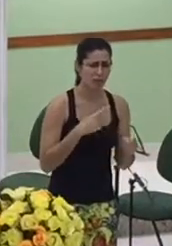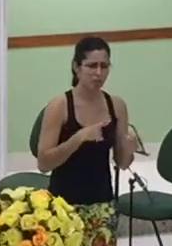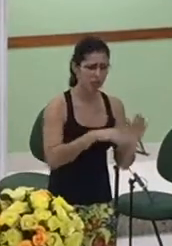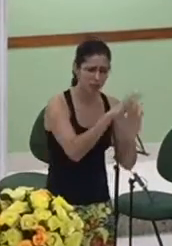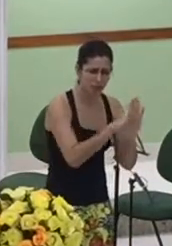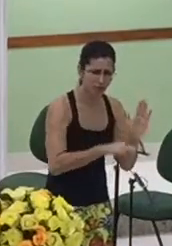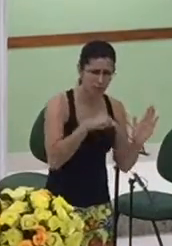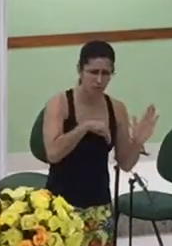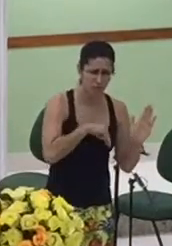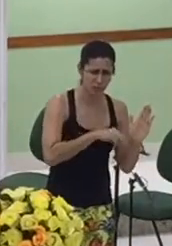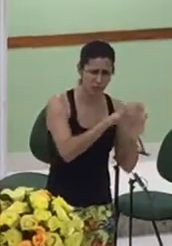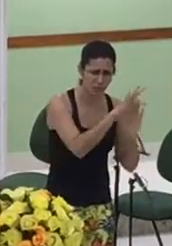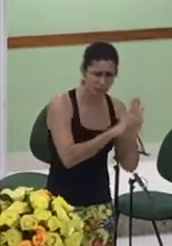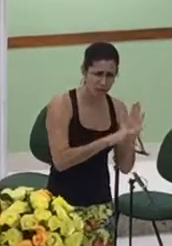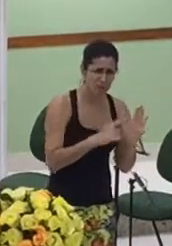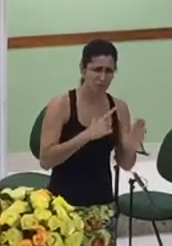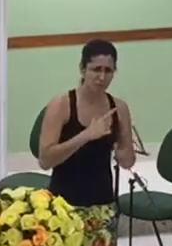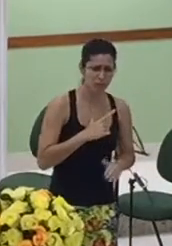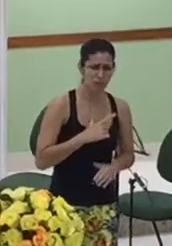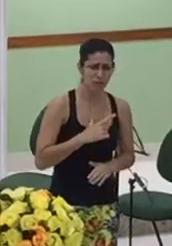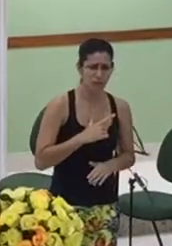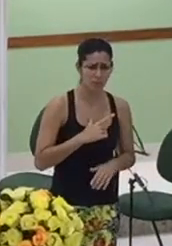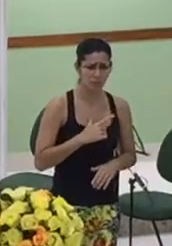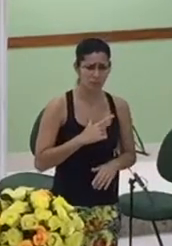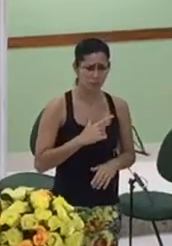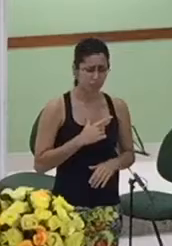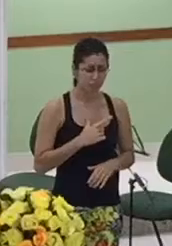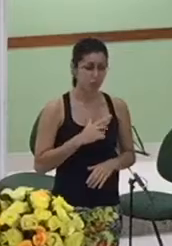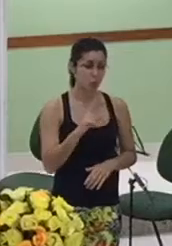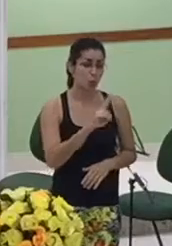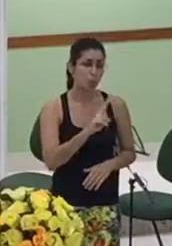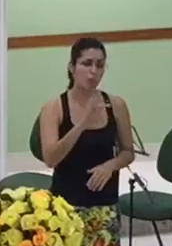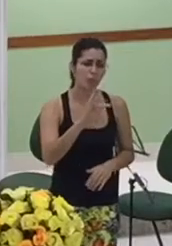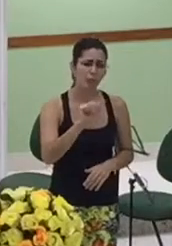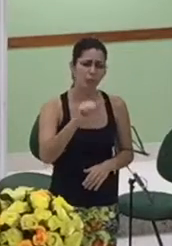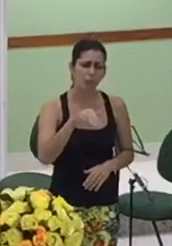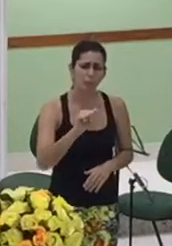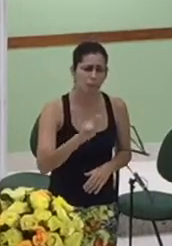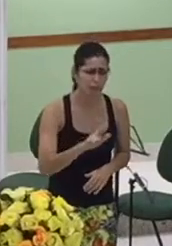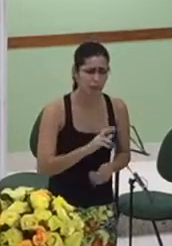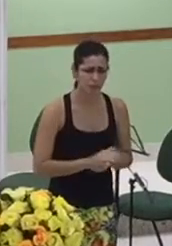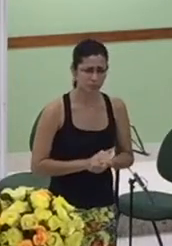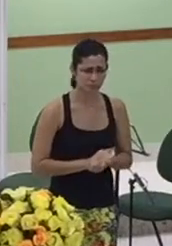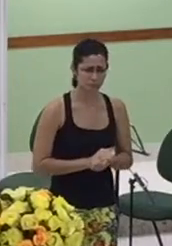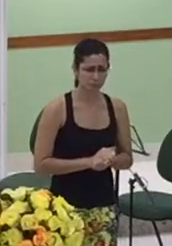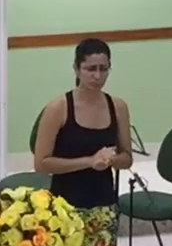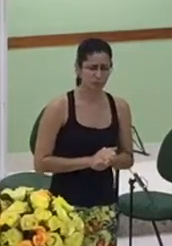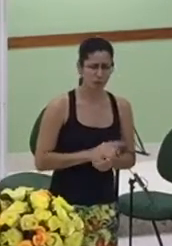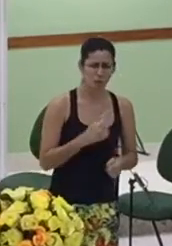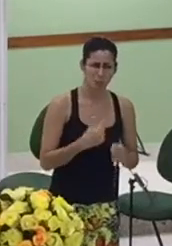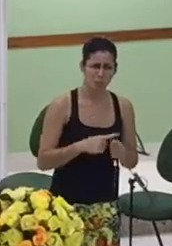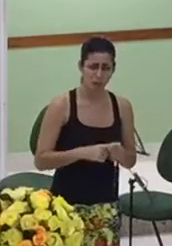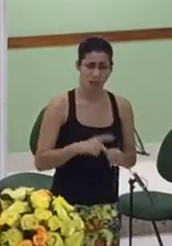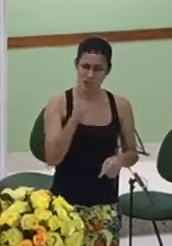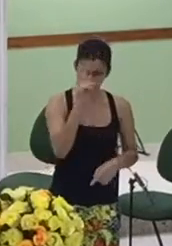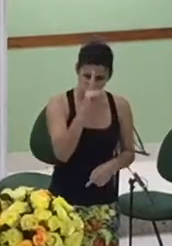Mateus ele poderia ter deixado uma história feia Mateus ele poderia ter deixado de lado mas Mateus é o